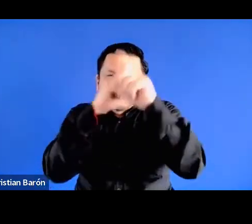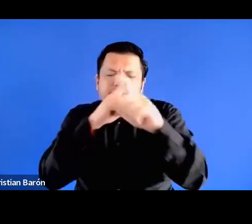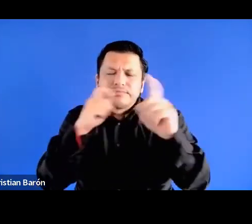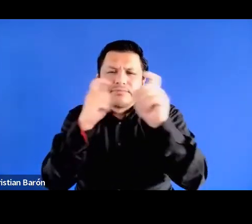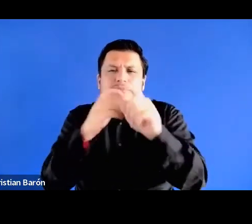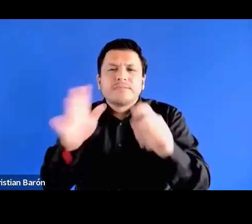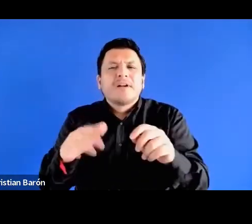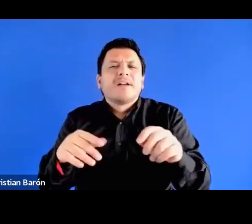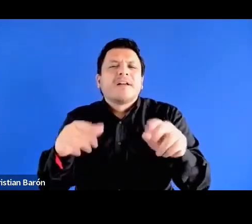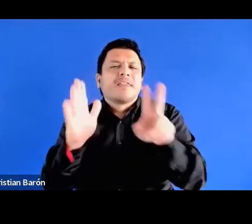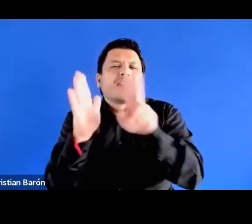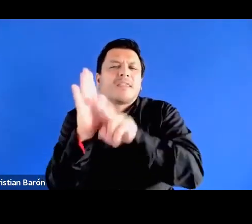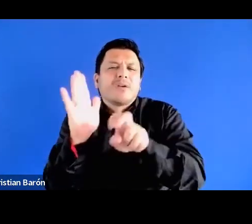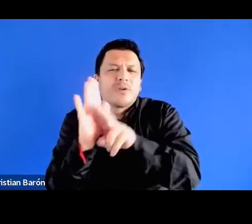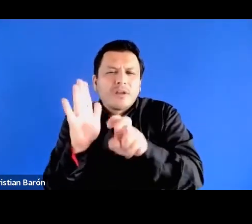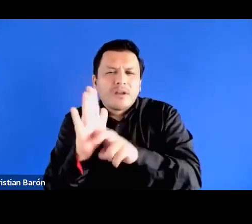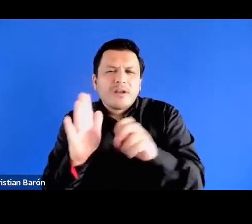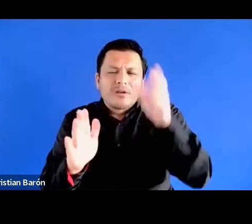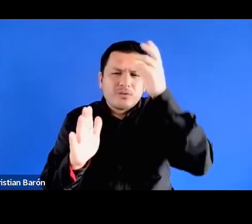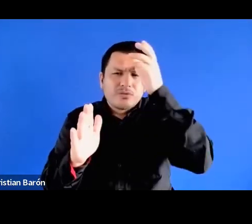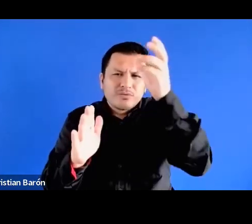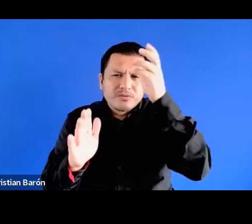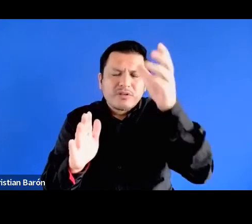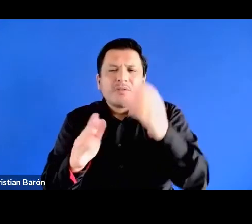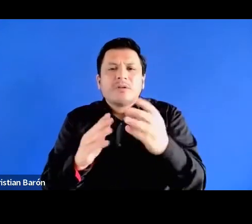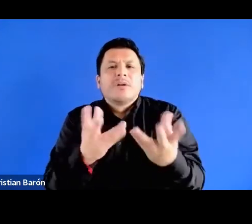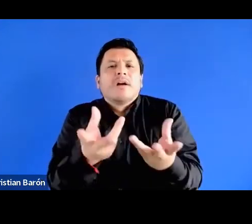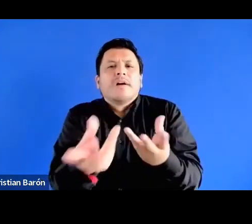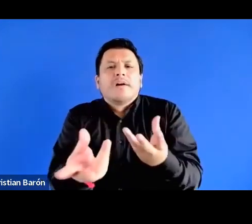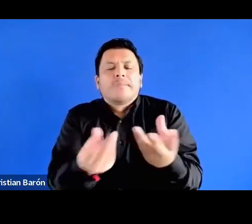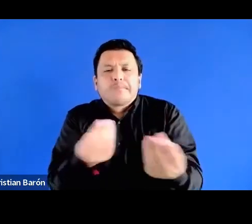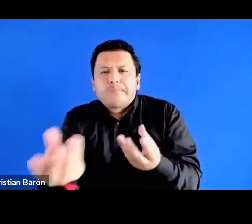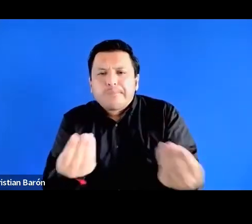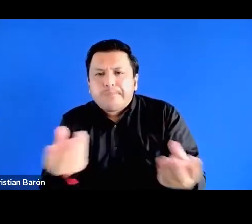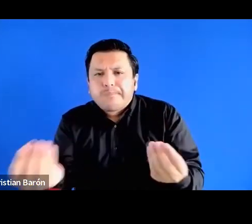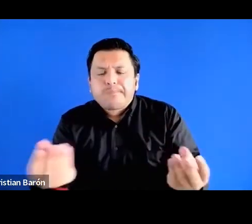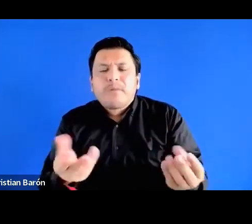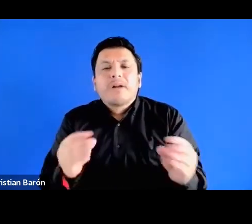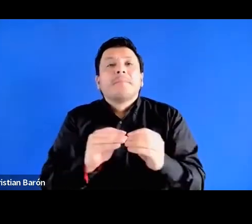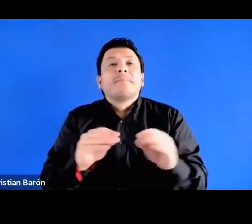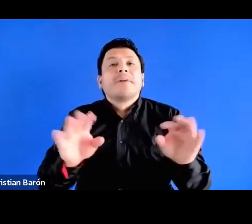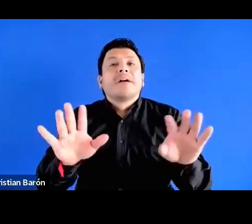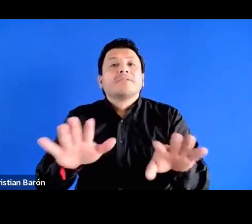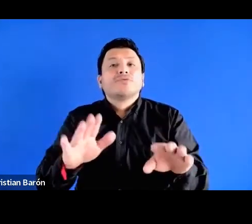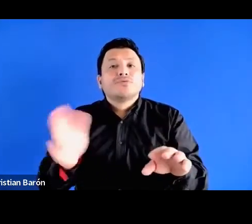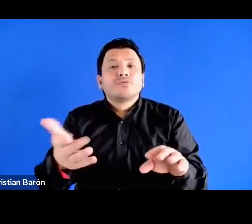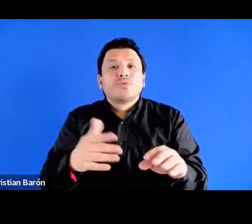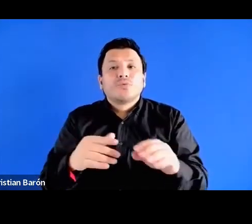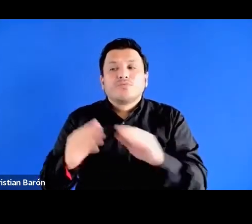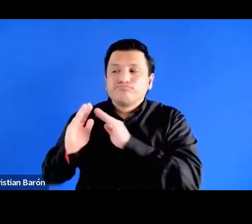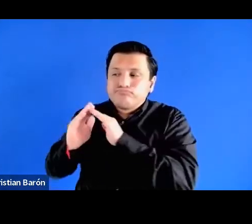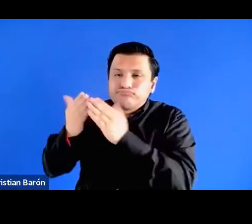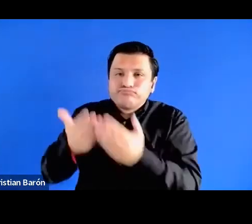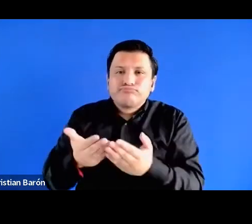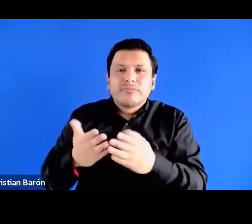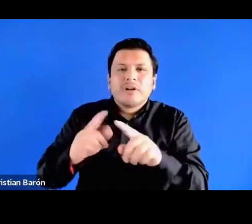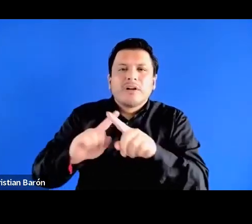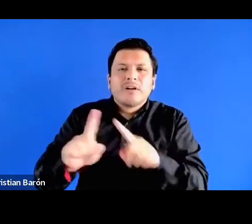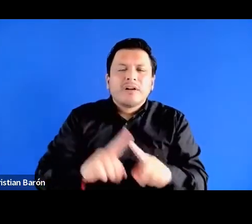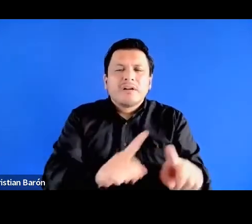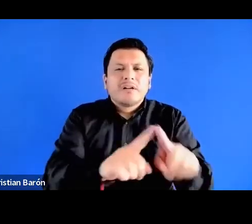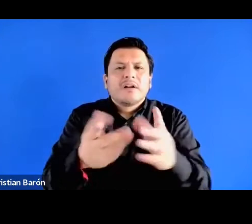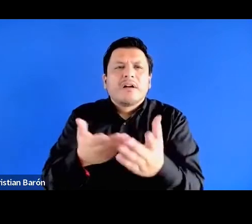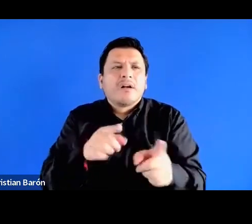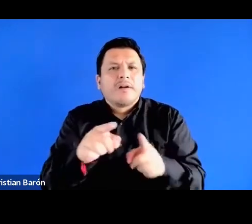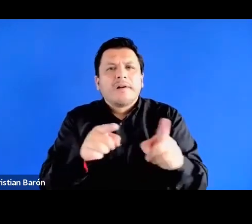teórica conceitual categorial y también sobre la literatura específica que